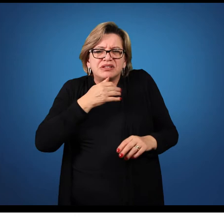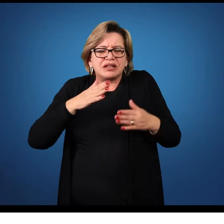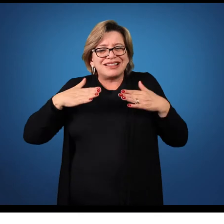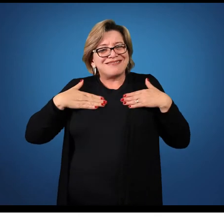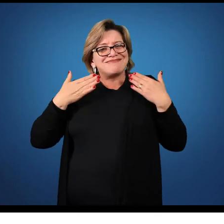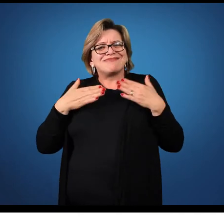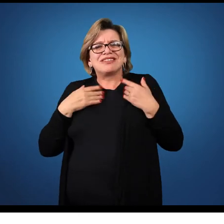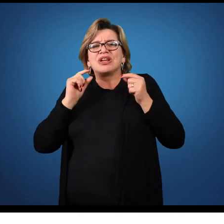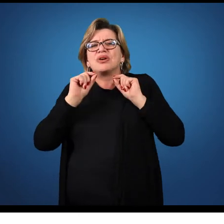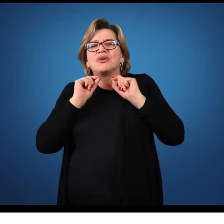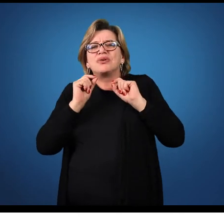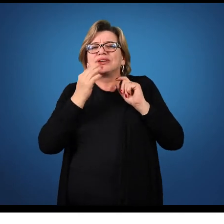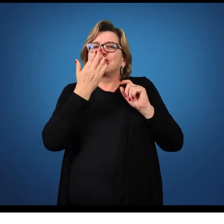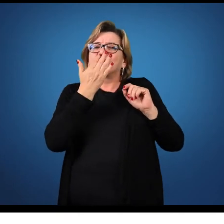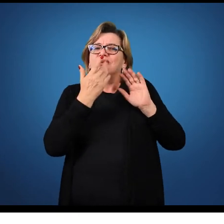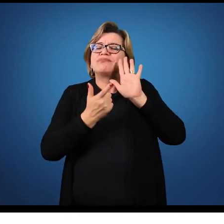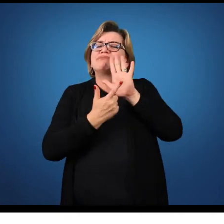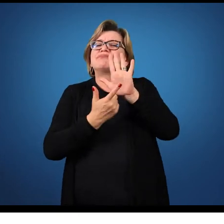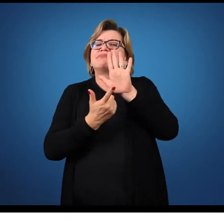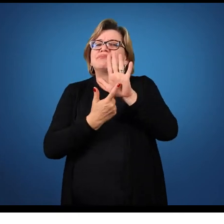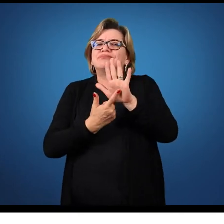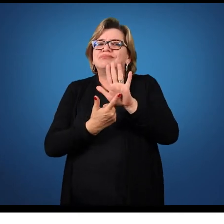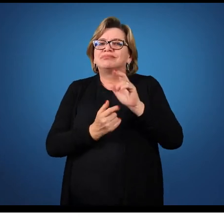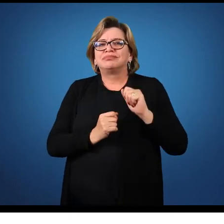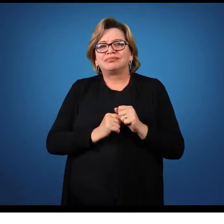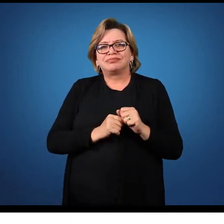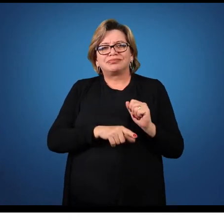alegria? O que essas cores lhe transmitem?